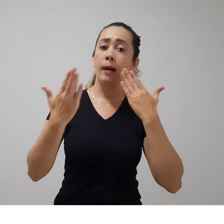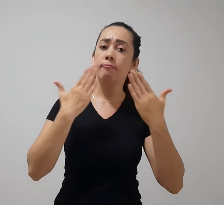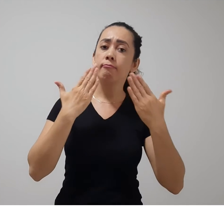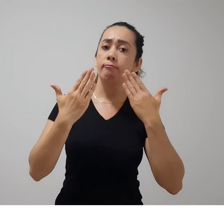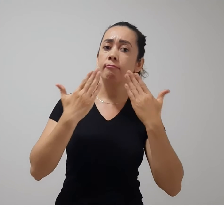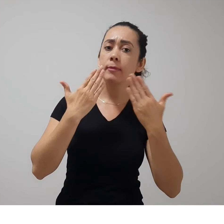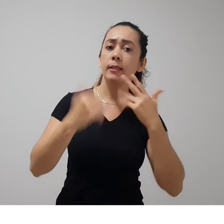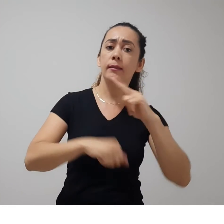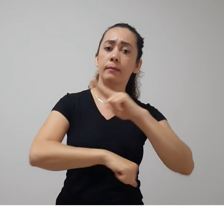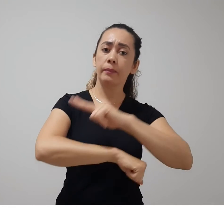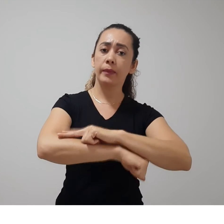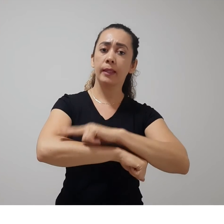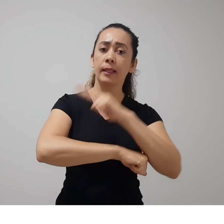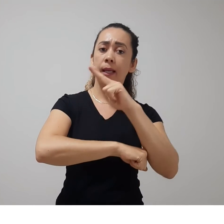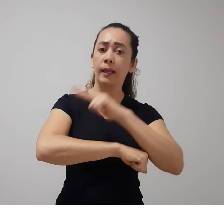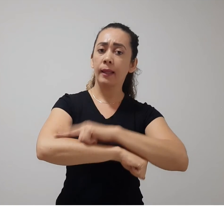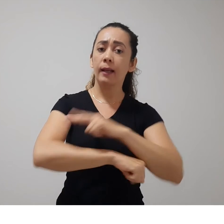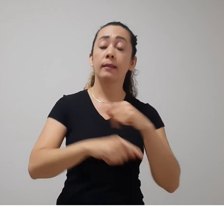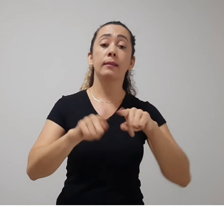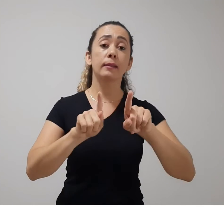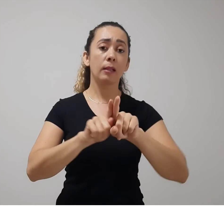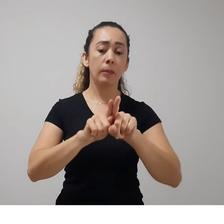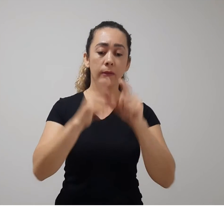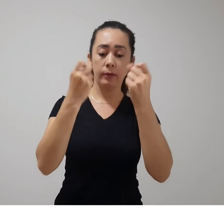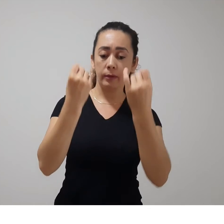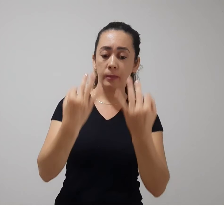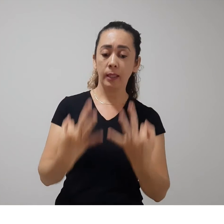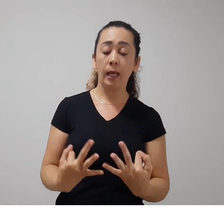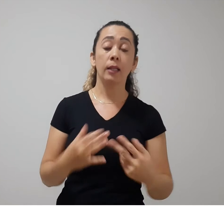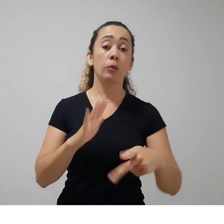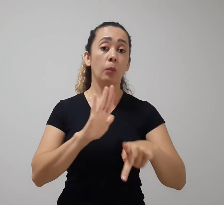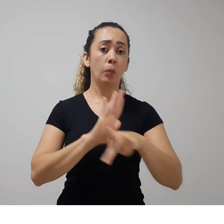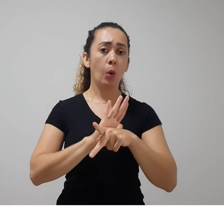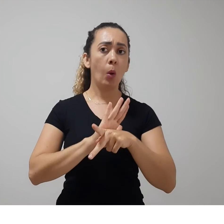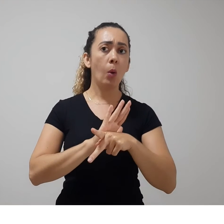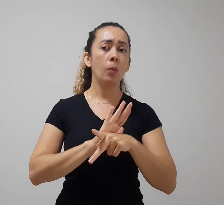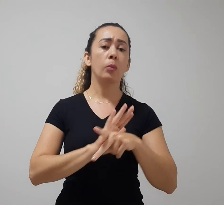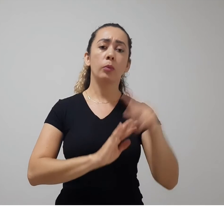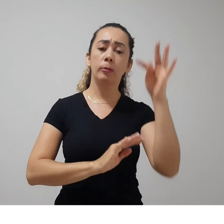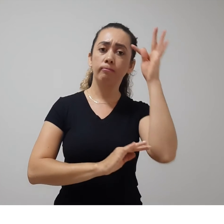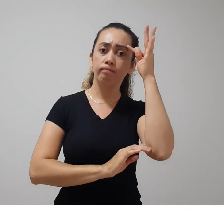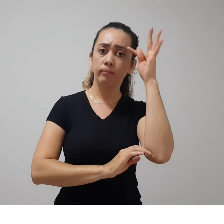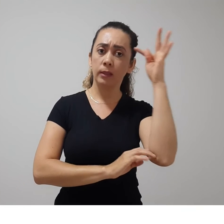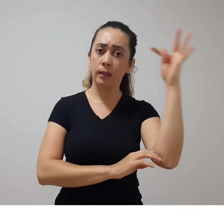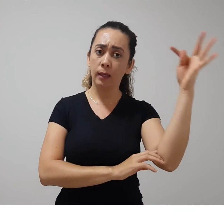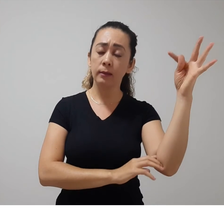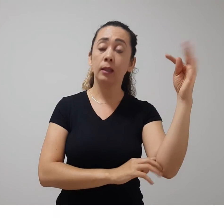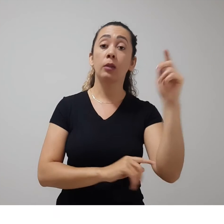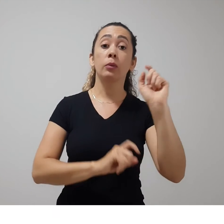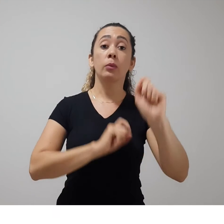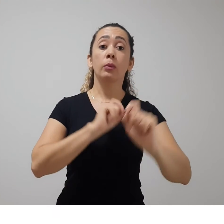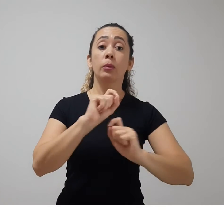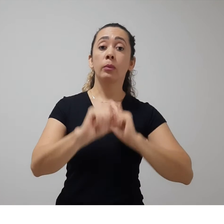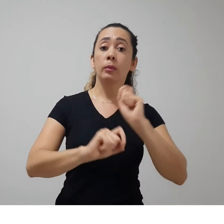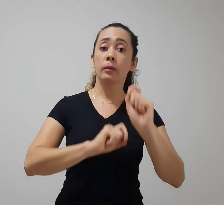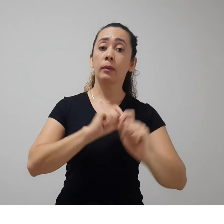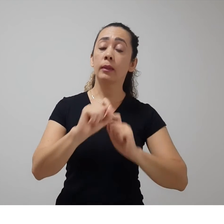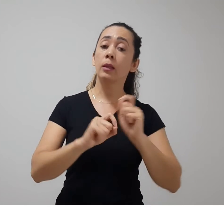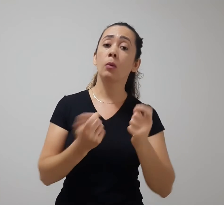ela foi difundida por Freud, especialmente, inicialmente, na Áustria, por volta de